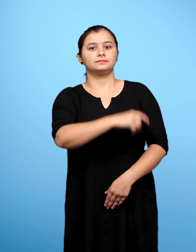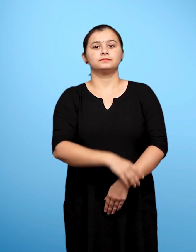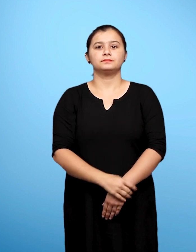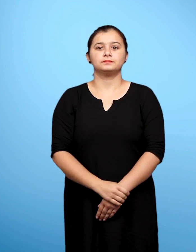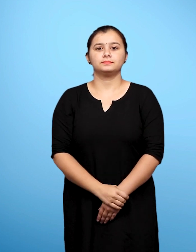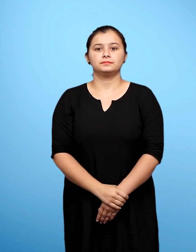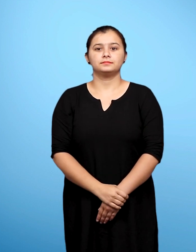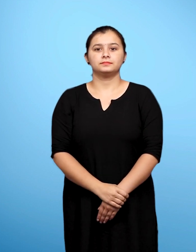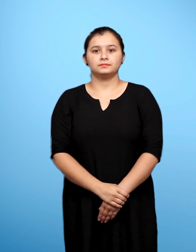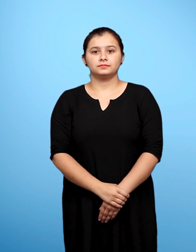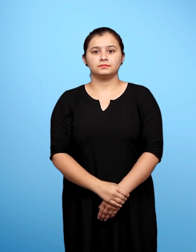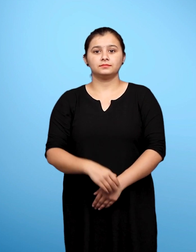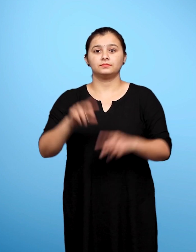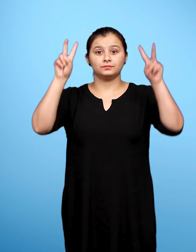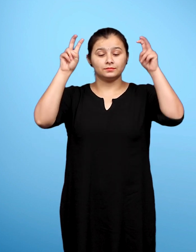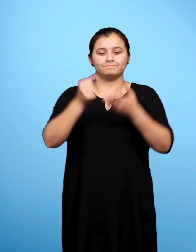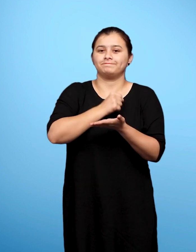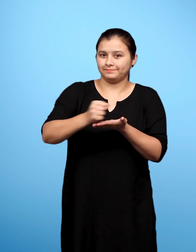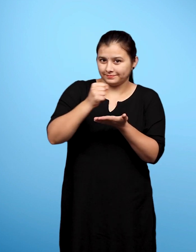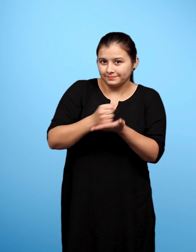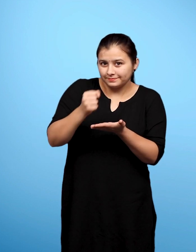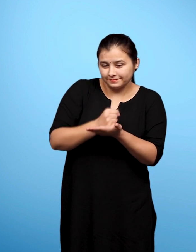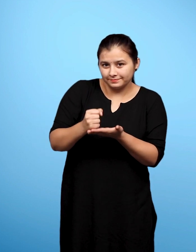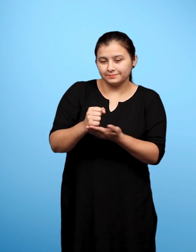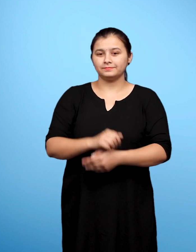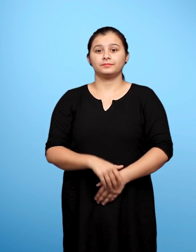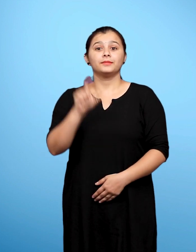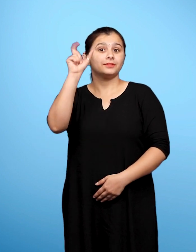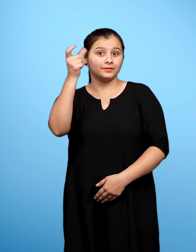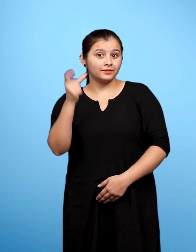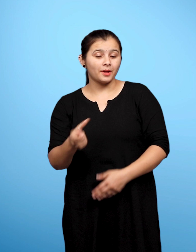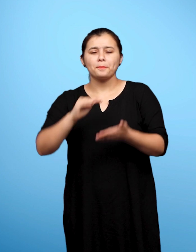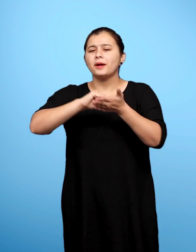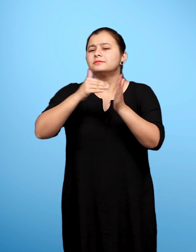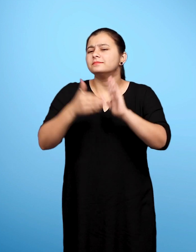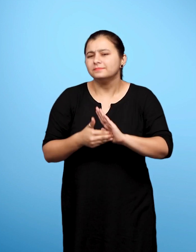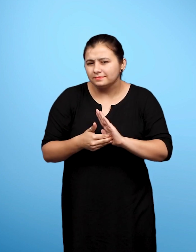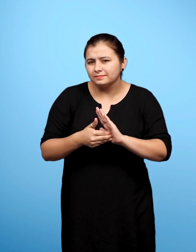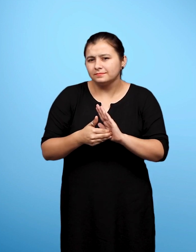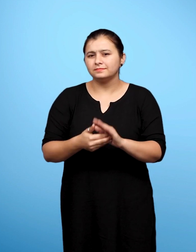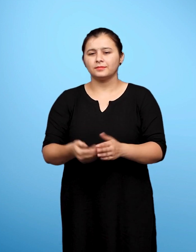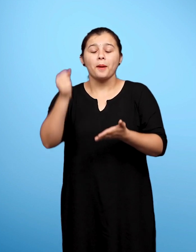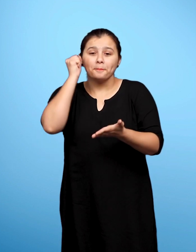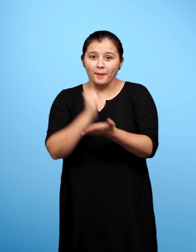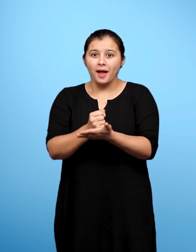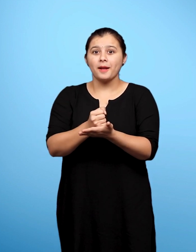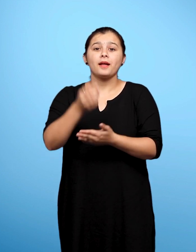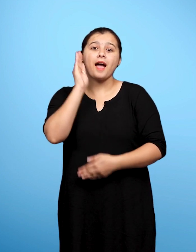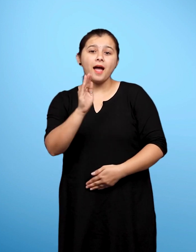अभ्यास, शब्दार्थ, पक्का गाना